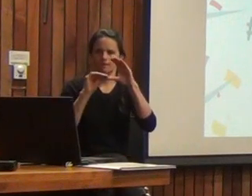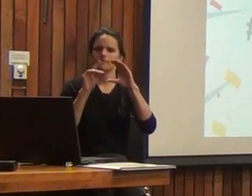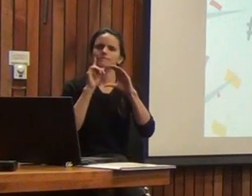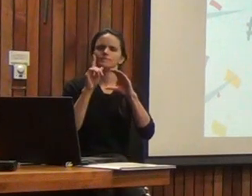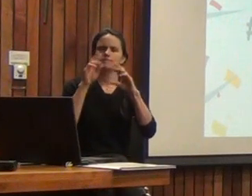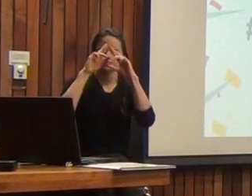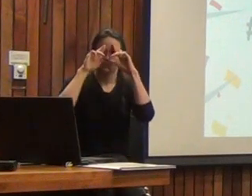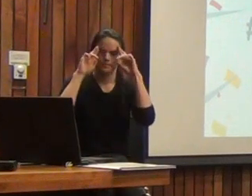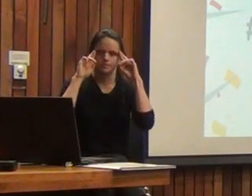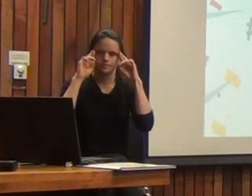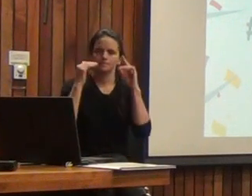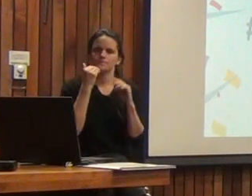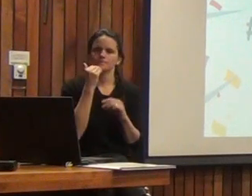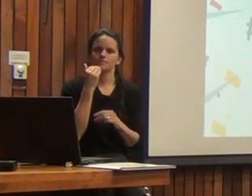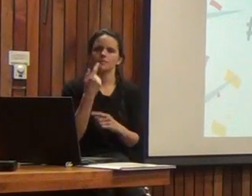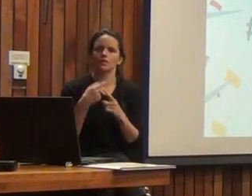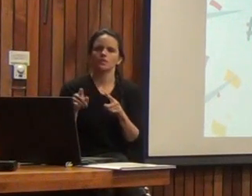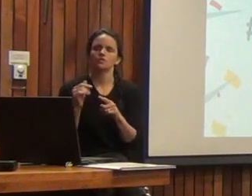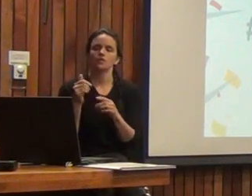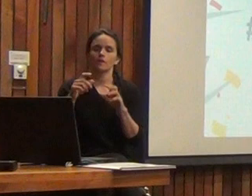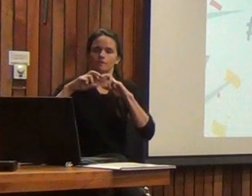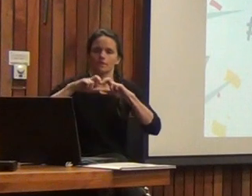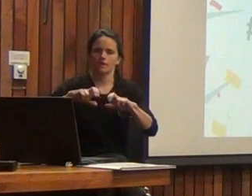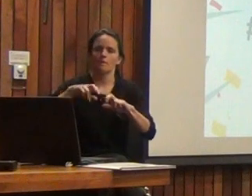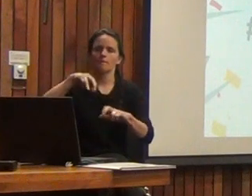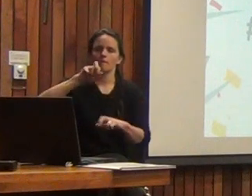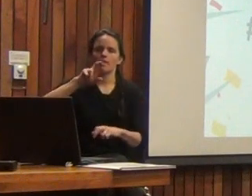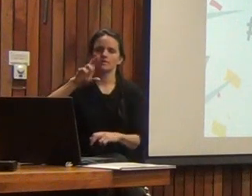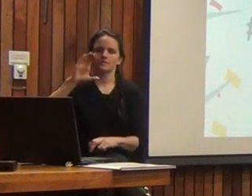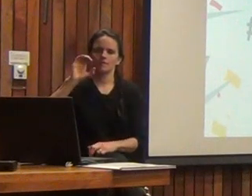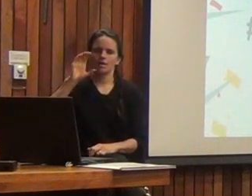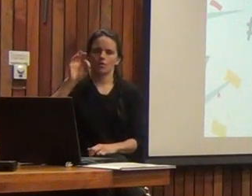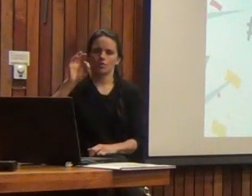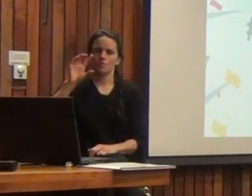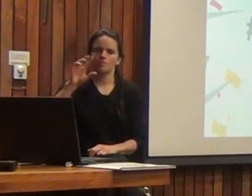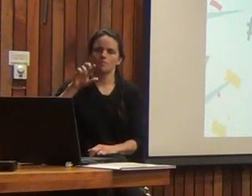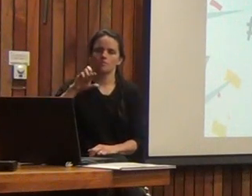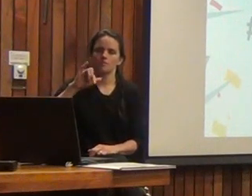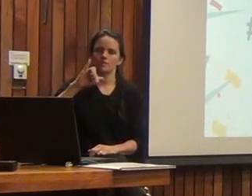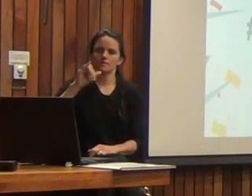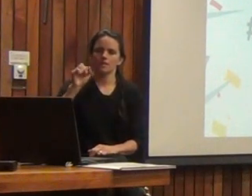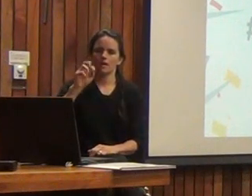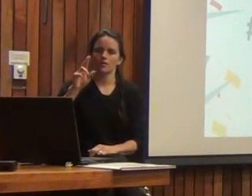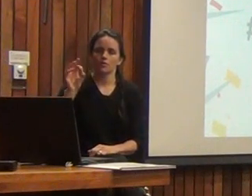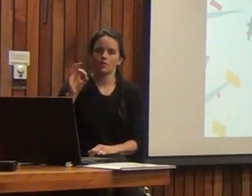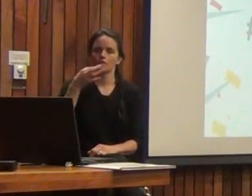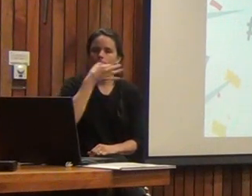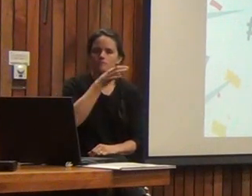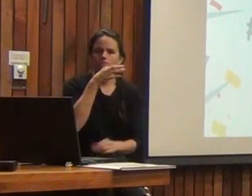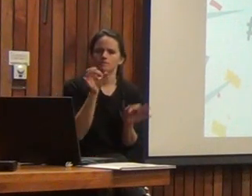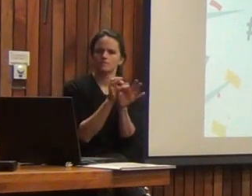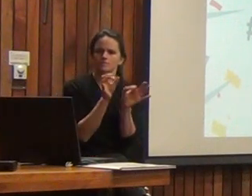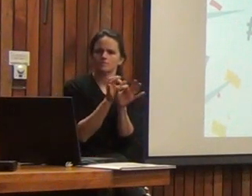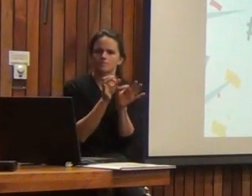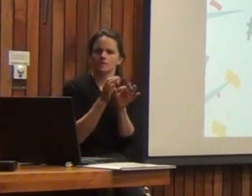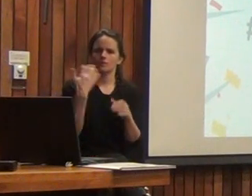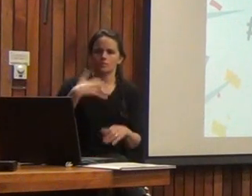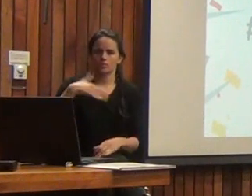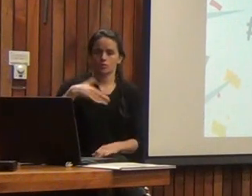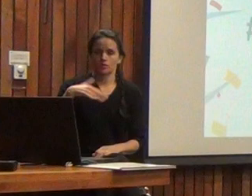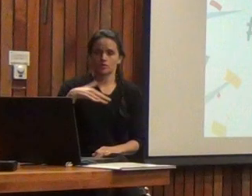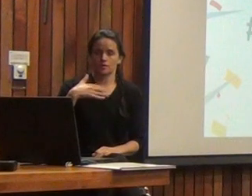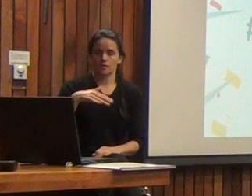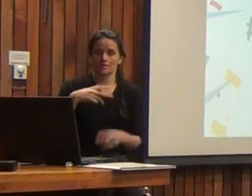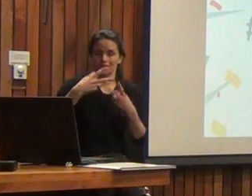Ricardo Rosas, y posteriormente al investigador de CDT, Marcelo Pizarro, quien hablarán, por una parte, sobre la importancia de la actualización de